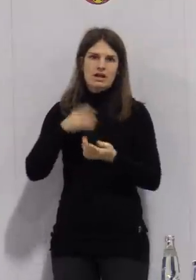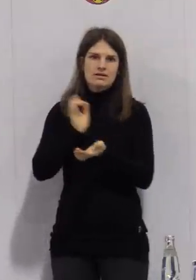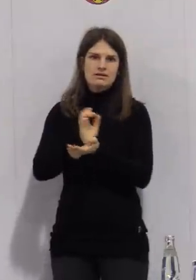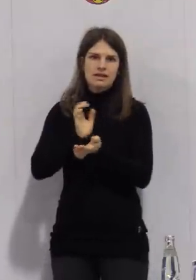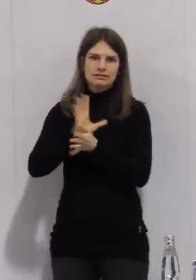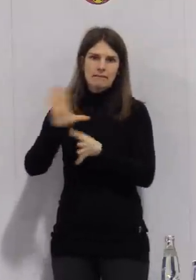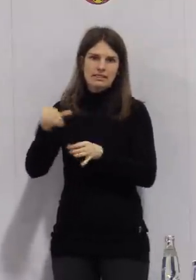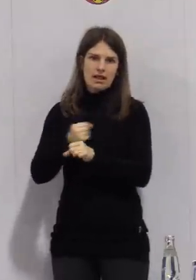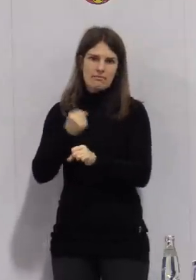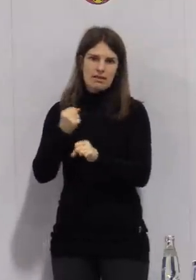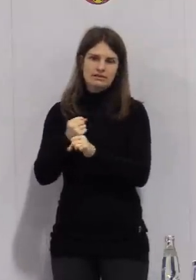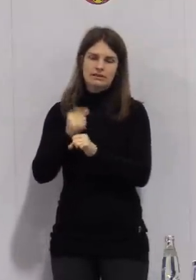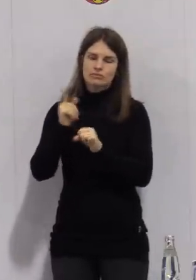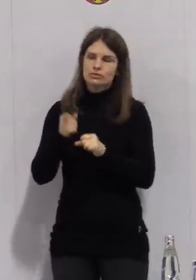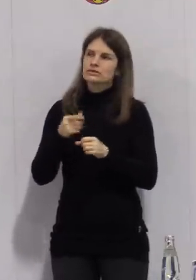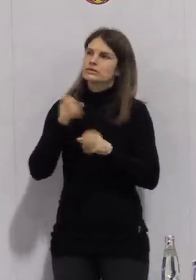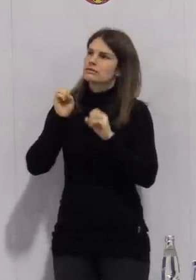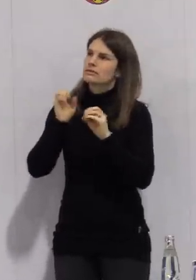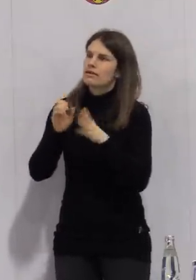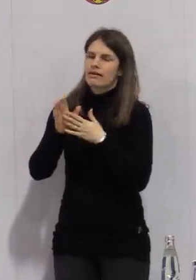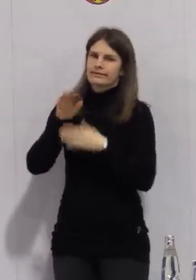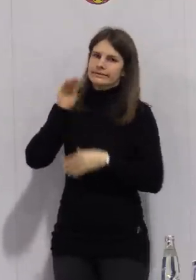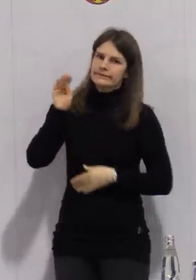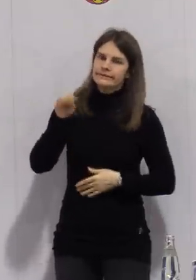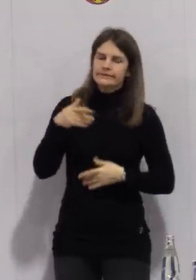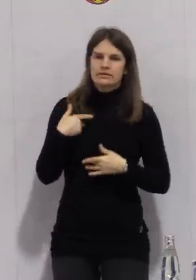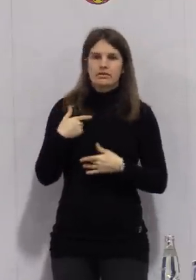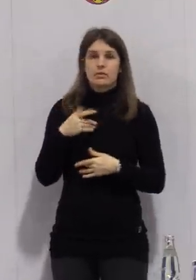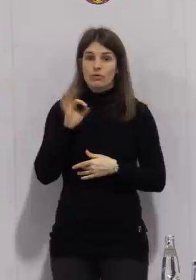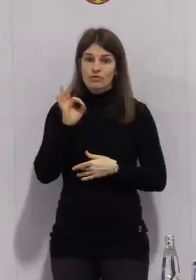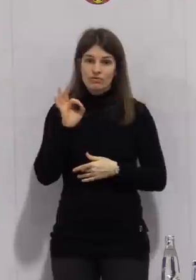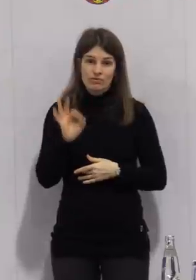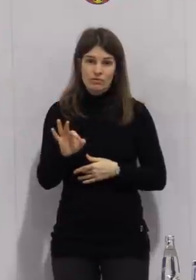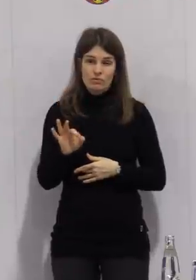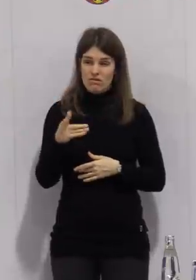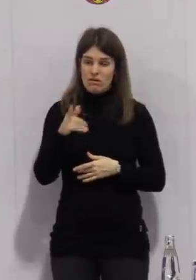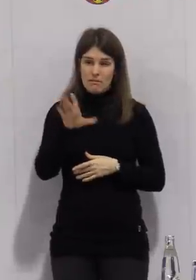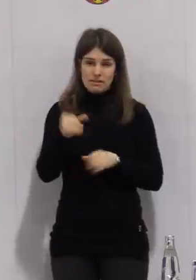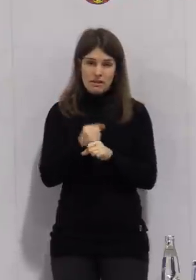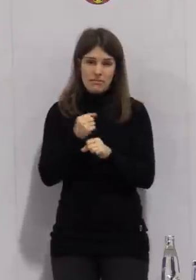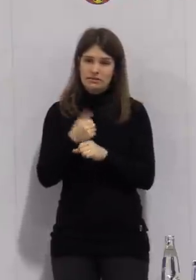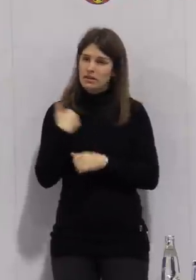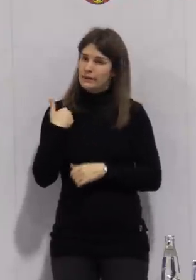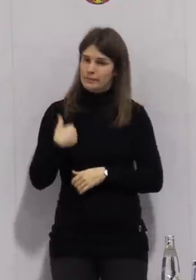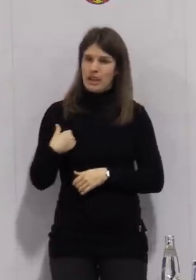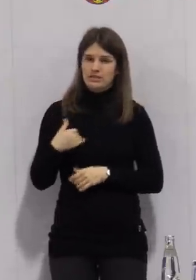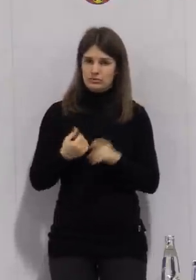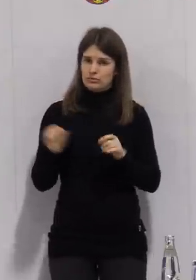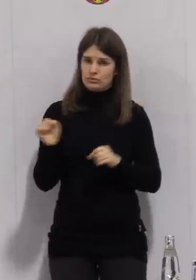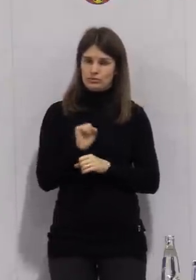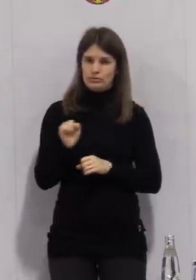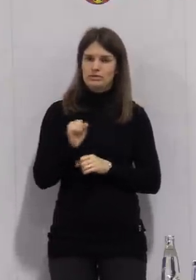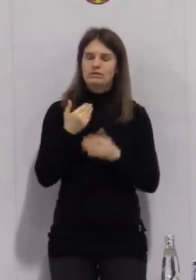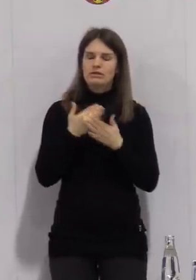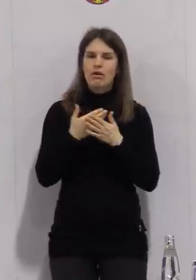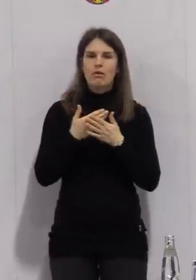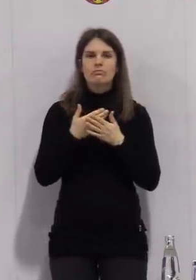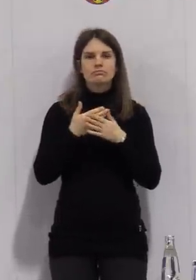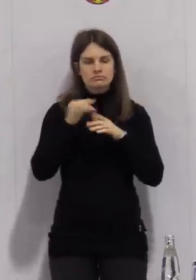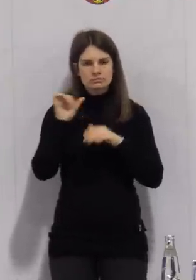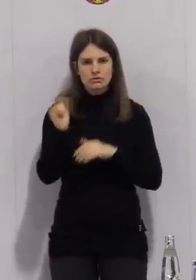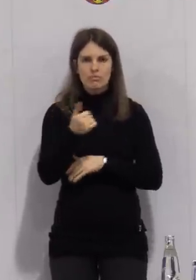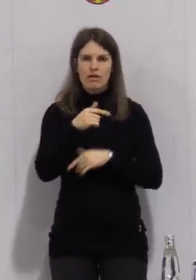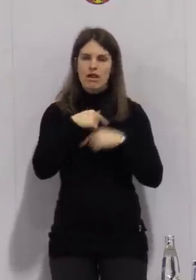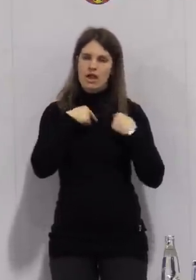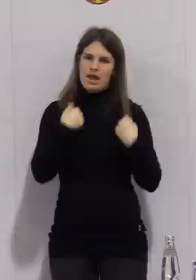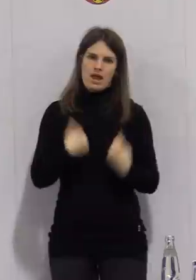Und das geht manchmal über die Grenze des Erträglichen. Und deshalb heute einmal mein ganz besonderer